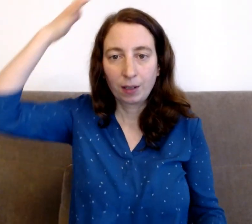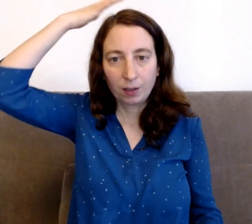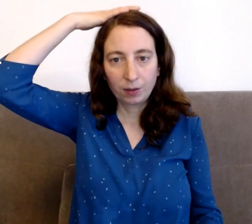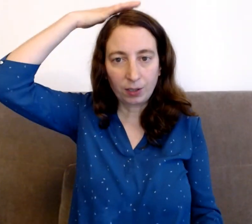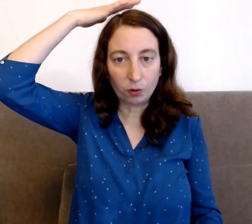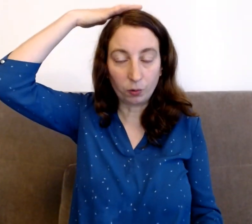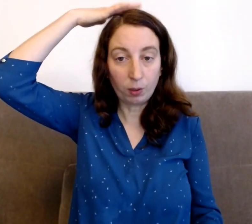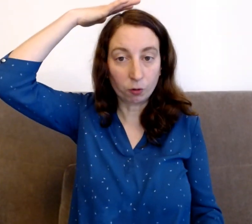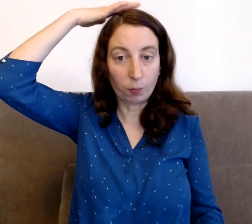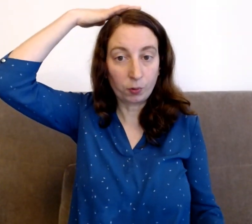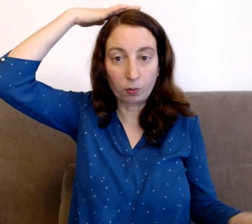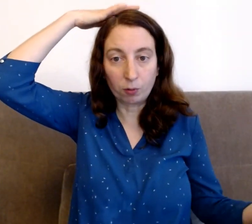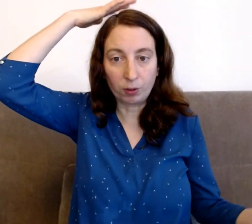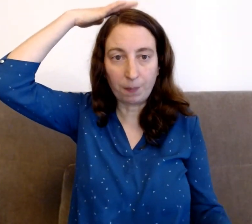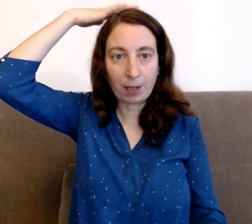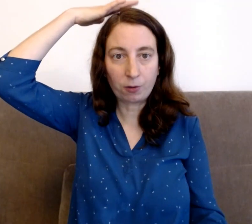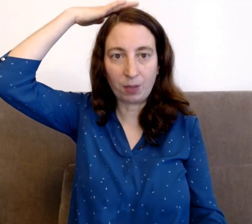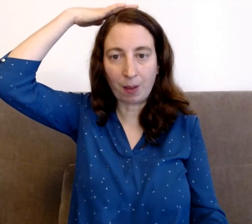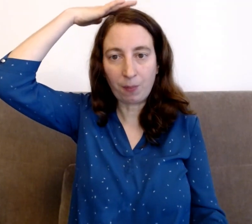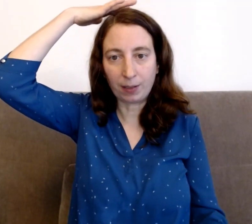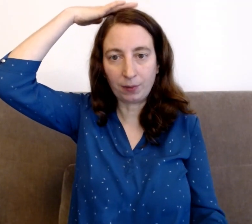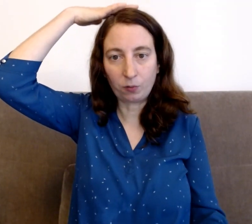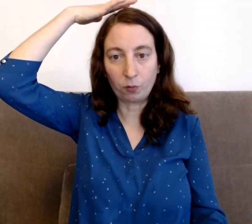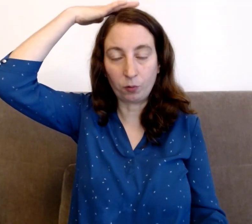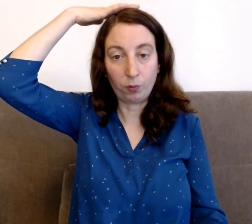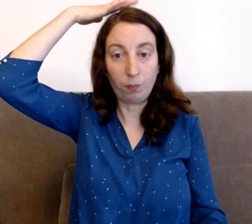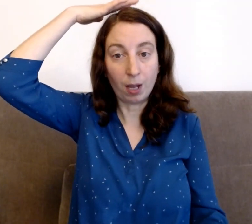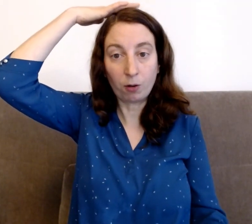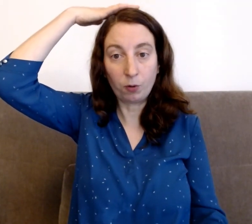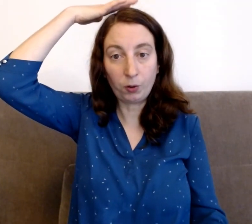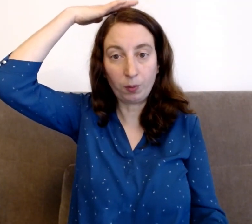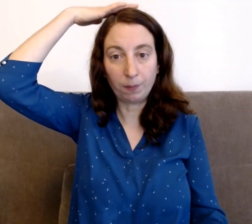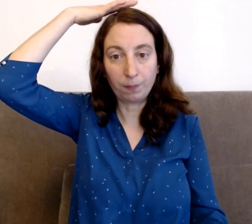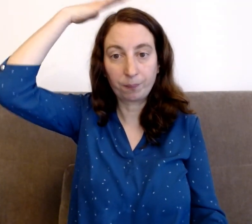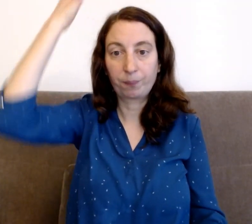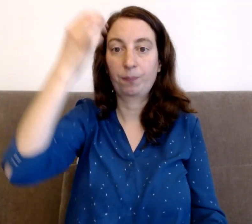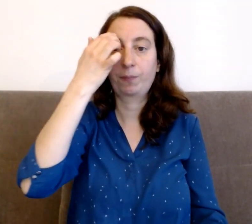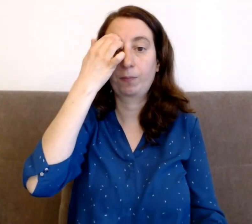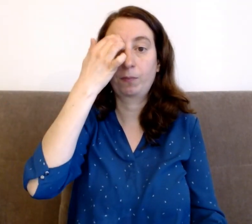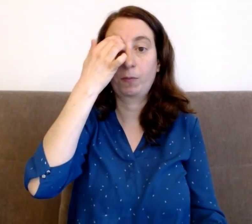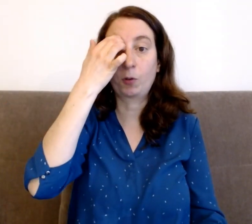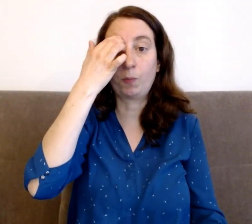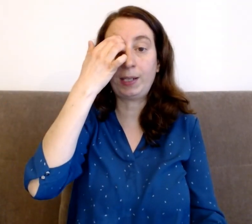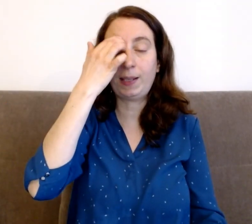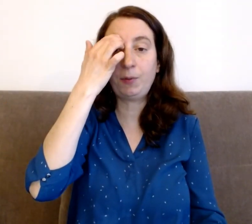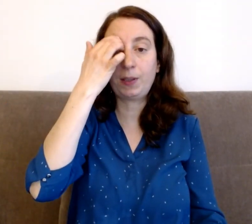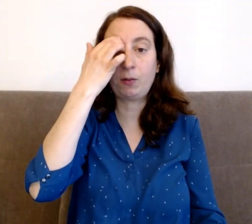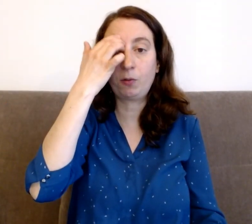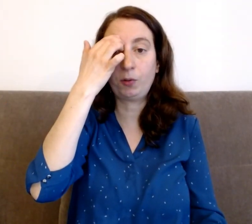Qui je suis quand je pense que... Je ne pas. Que j'ai ma place. Que je suis bien comme je suis. Quand je m'accepte telle que je suis.